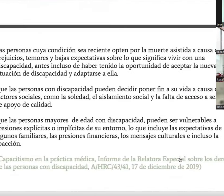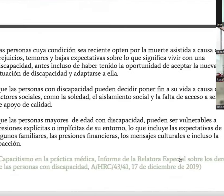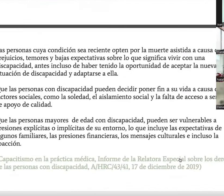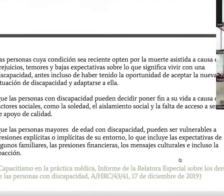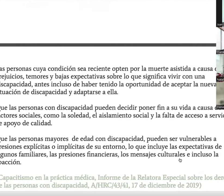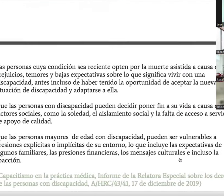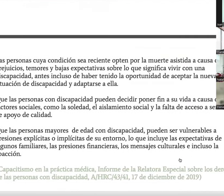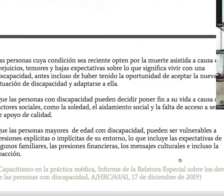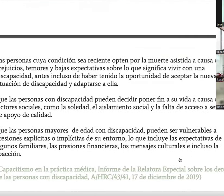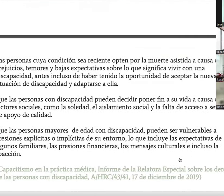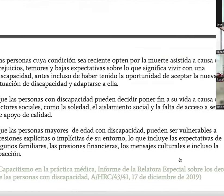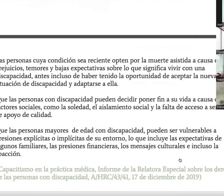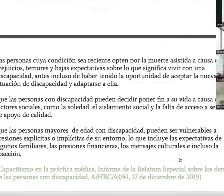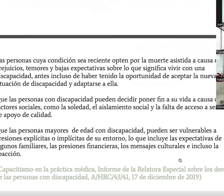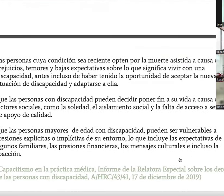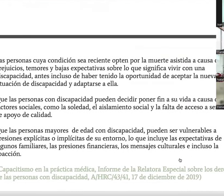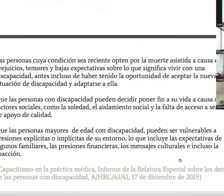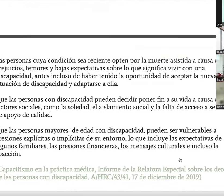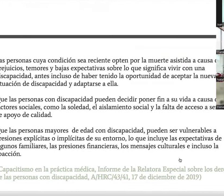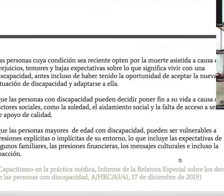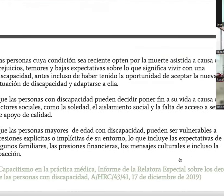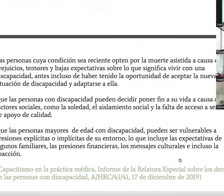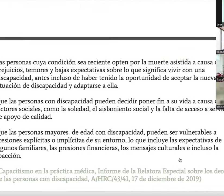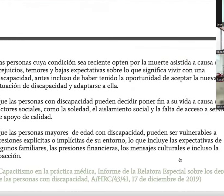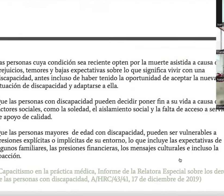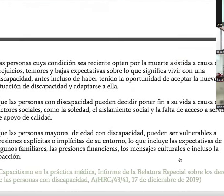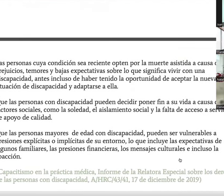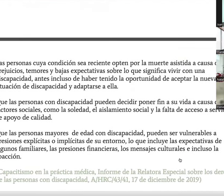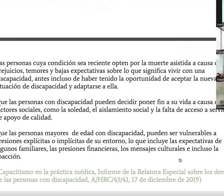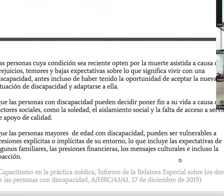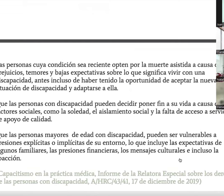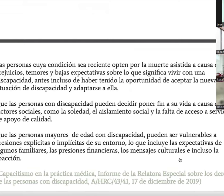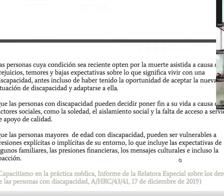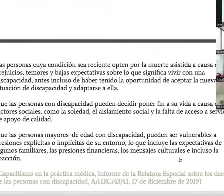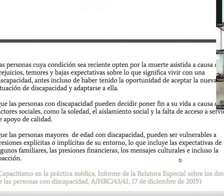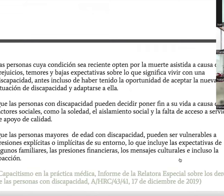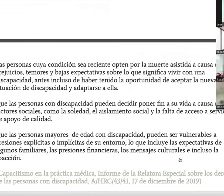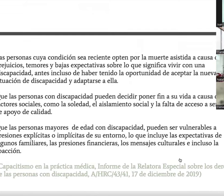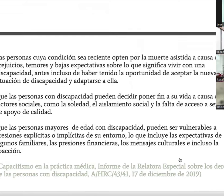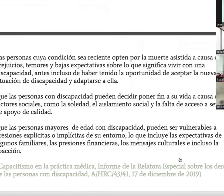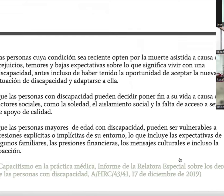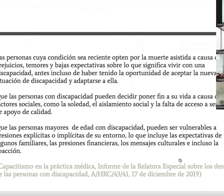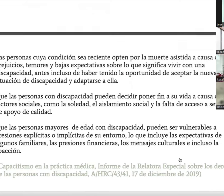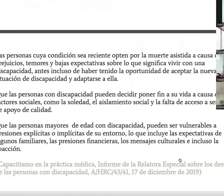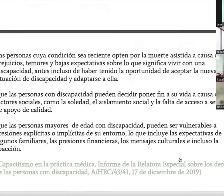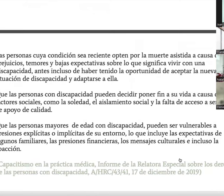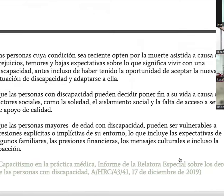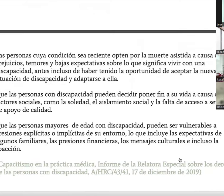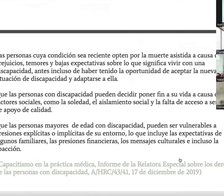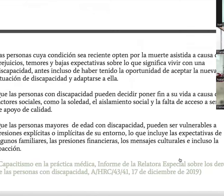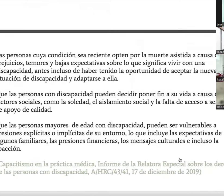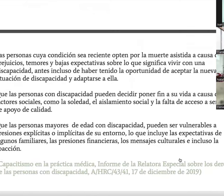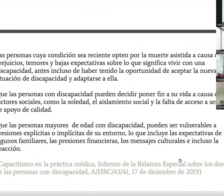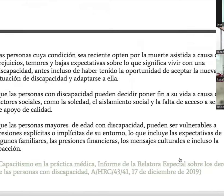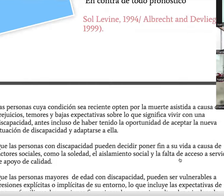y ya esto lo dejo para la última pregunta es que pues por supuesto